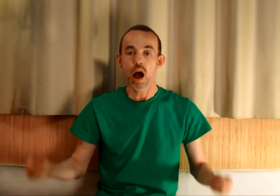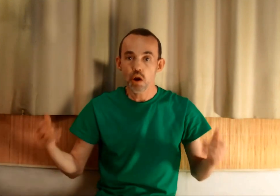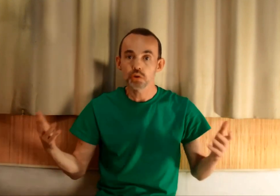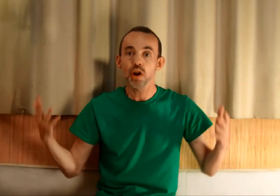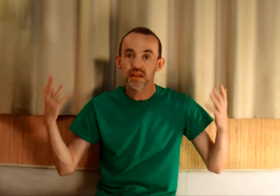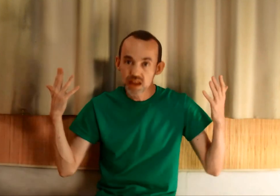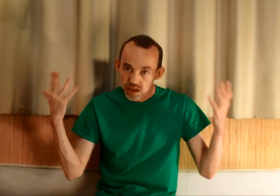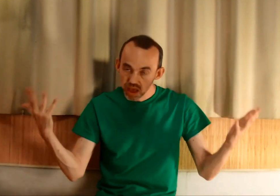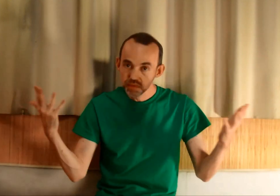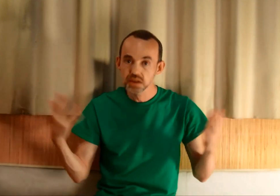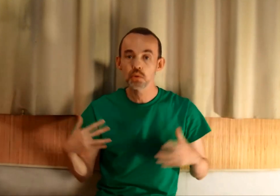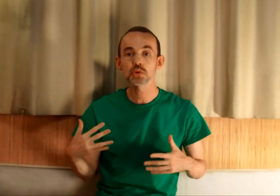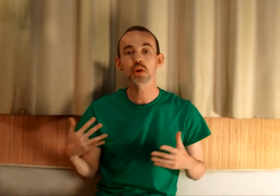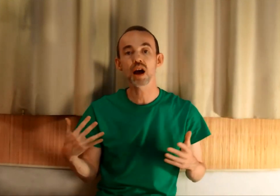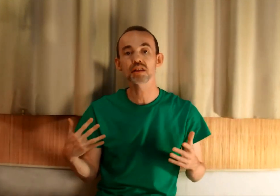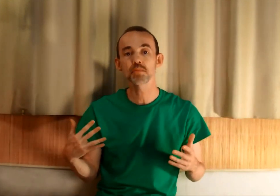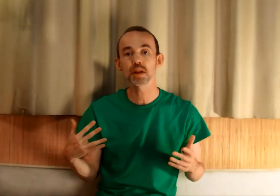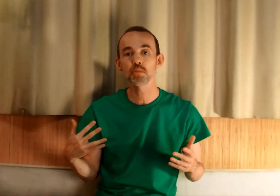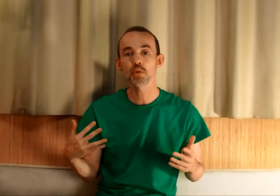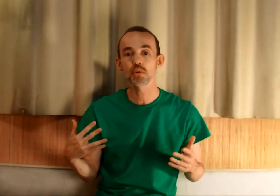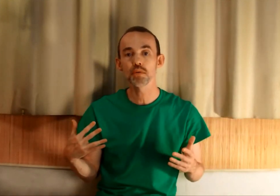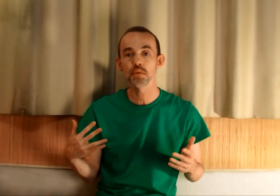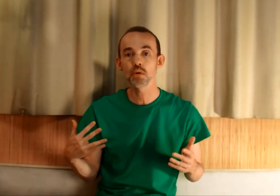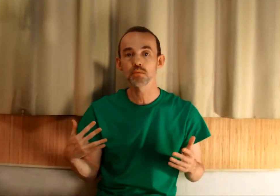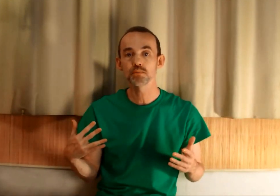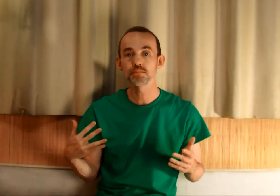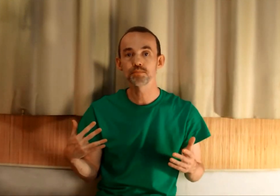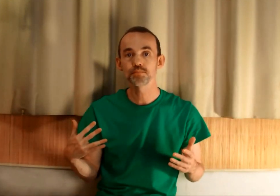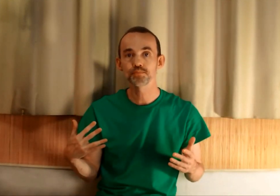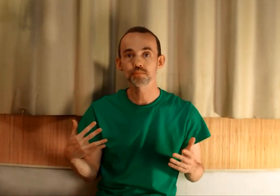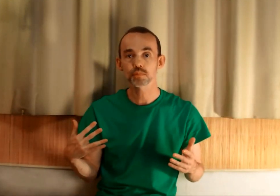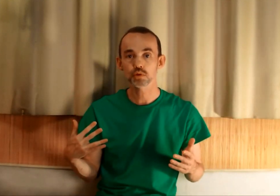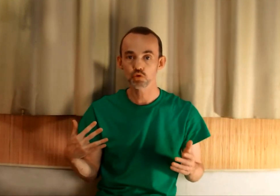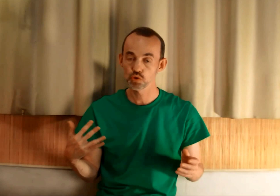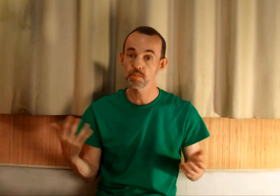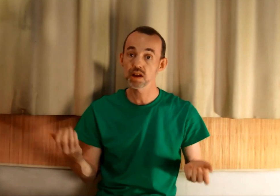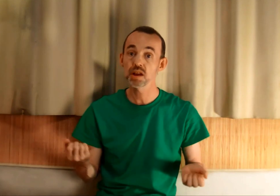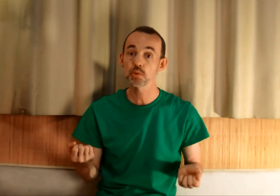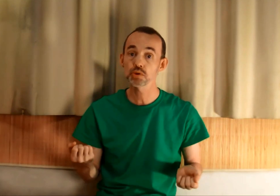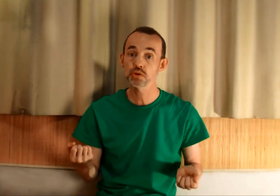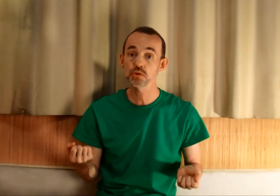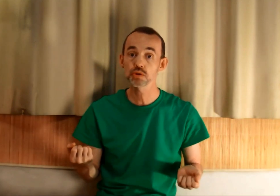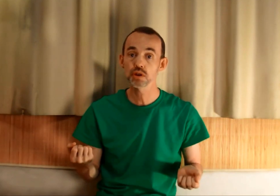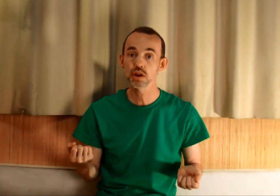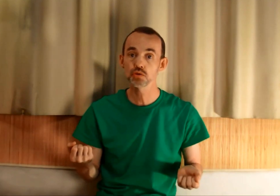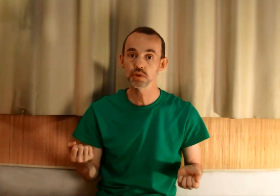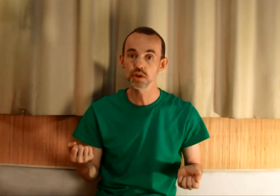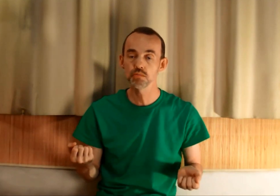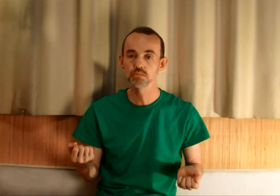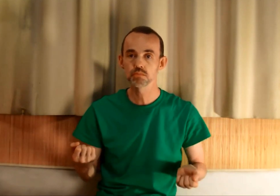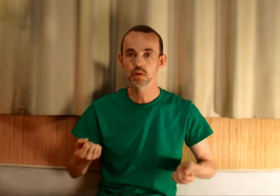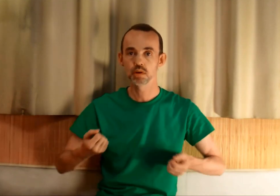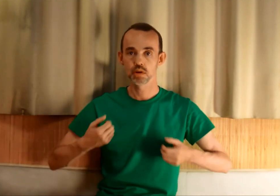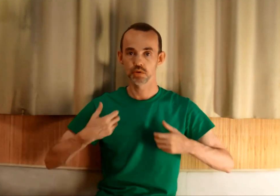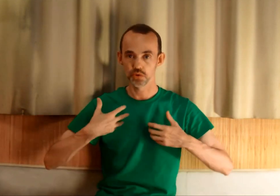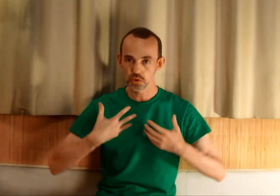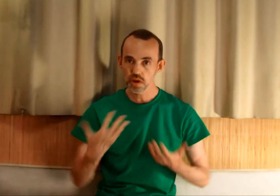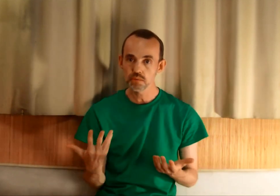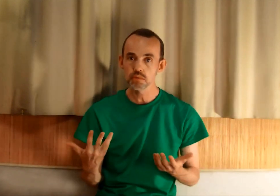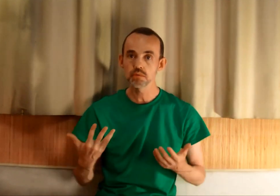Alors, dans la dernière vidéo sur l'art d'être pleinement vivant, je vous parlé d'un processus. Et je vous ai dit, donnez-vous